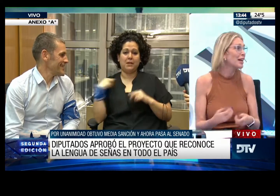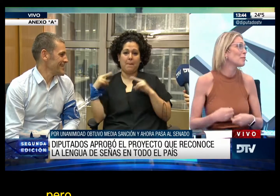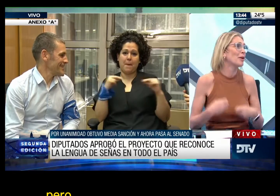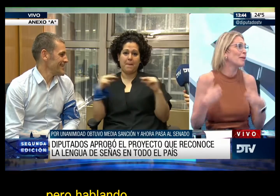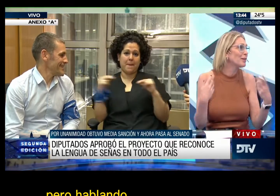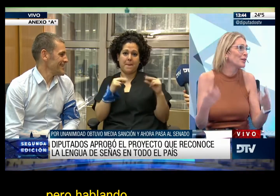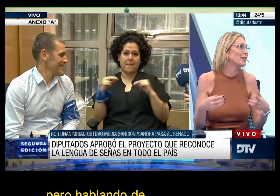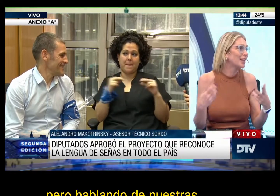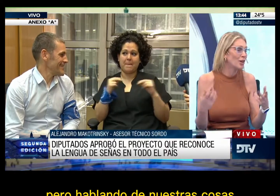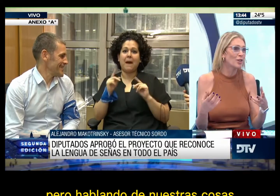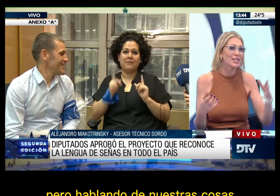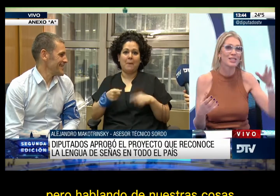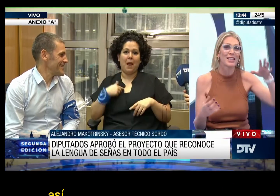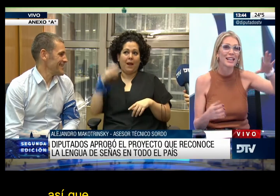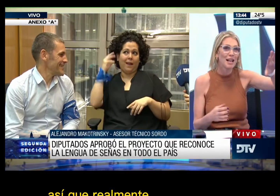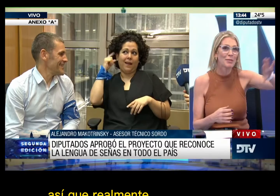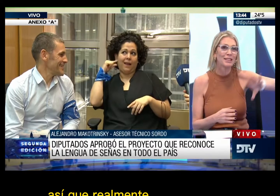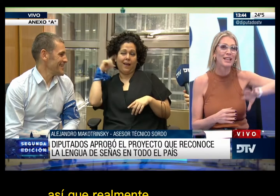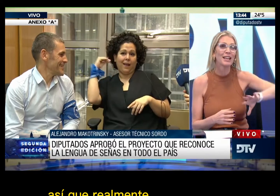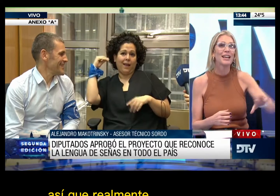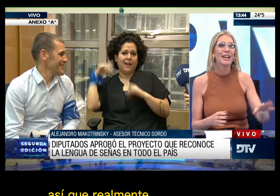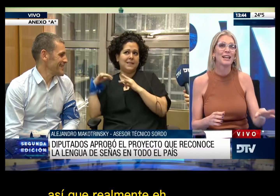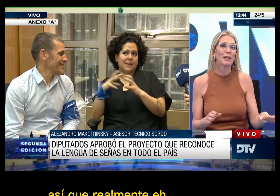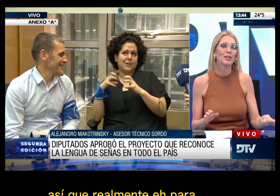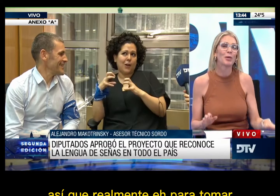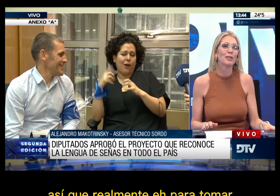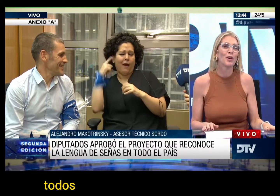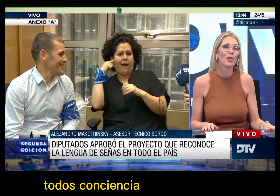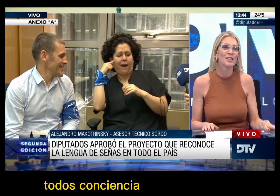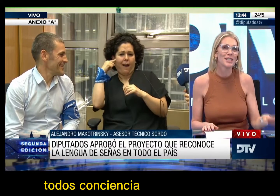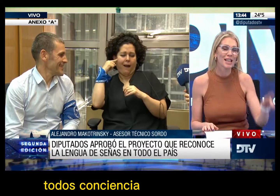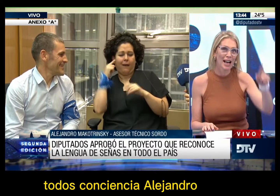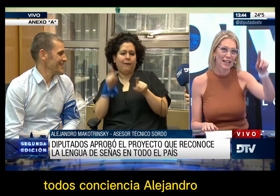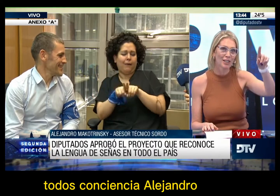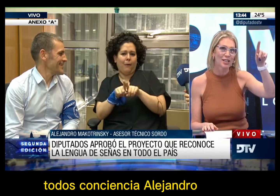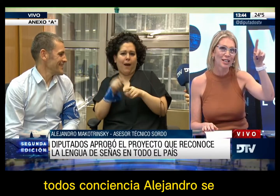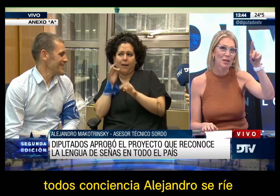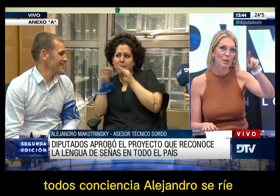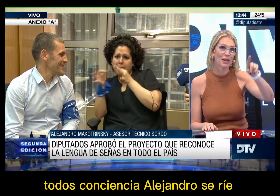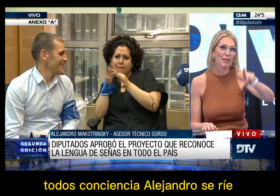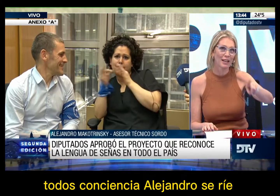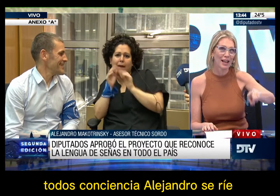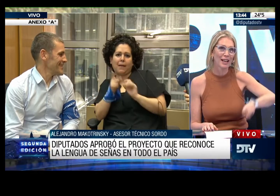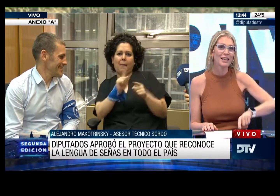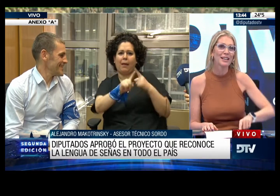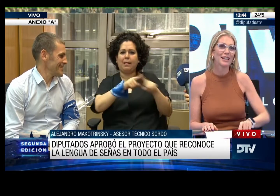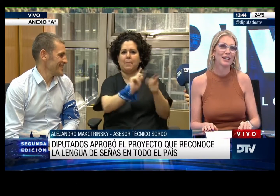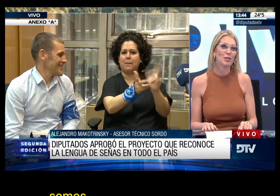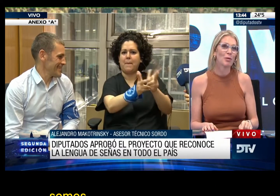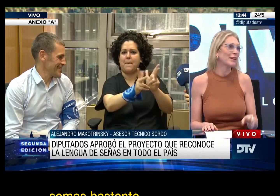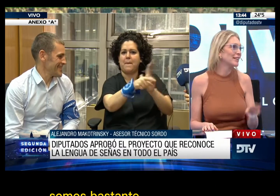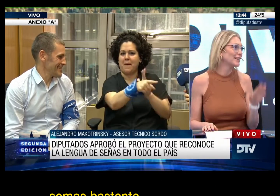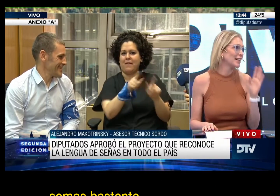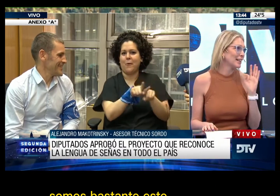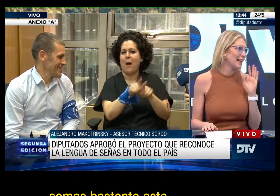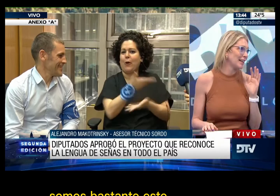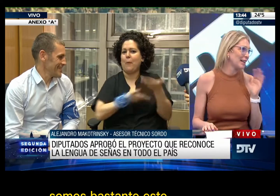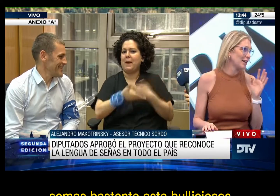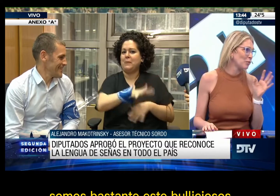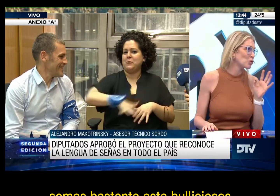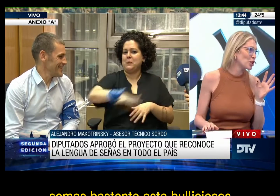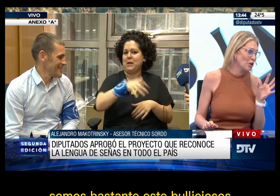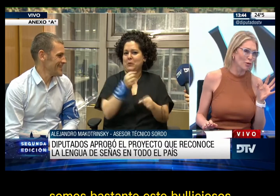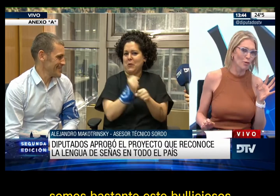sesión, pero hablando de nuestras cosas. Así que realmente, para tomar todos conciencia, Alejandro se ríe porque es verdad que somos bastante